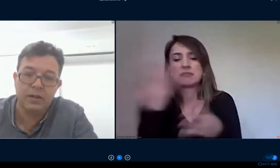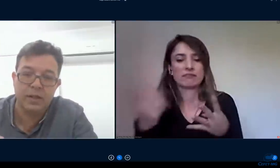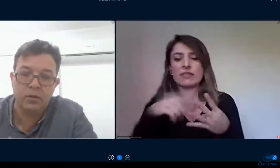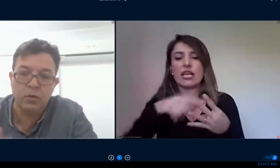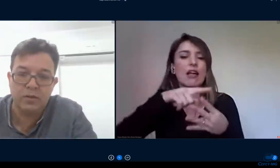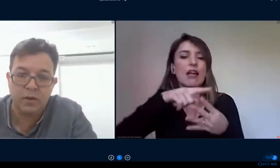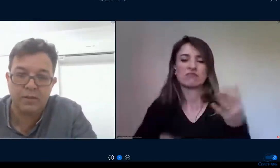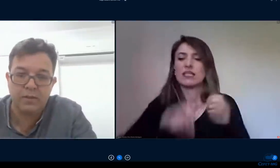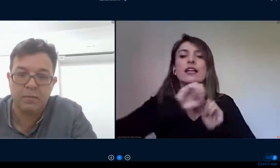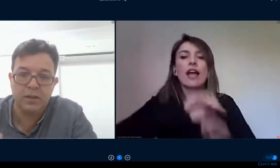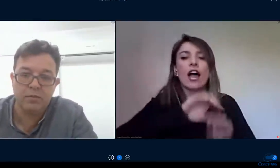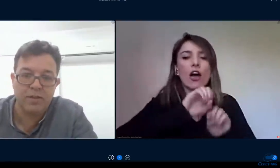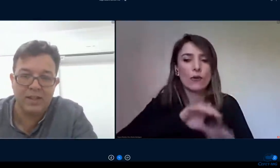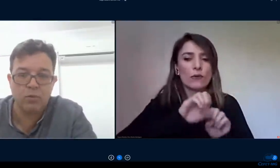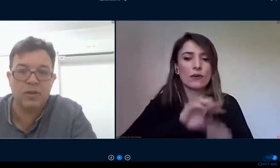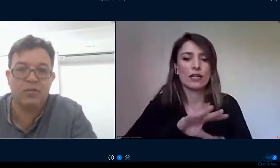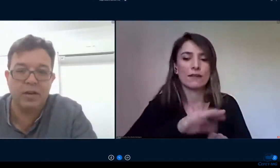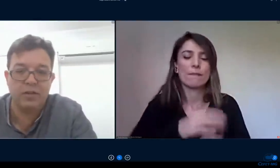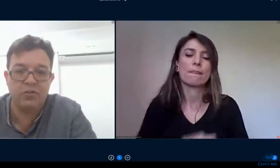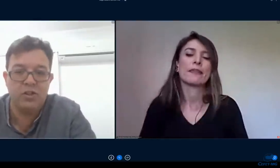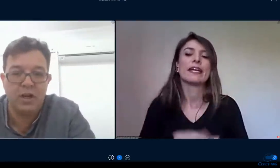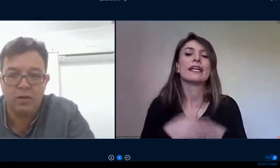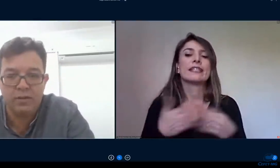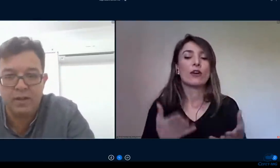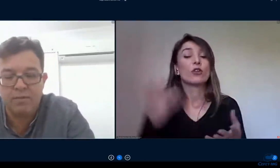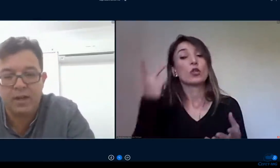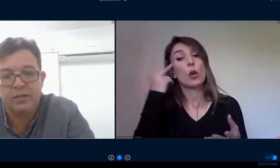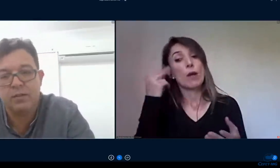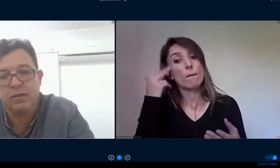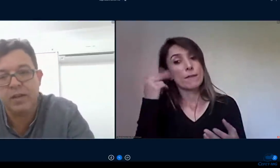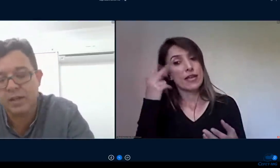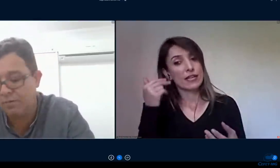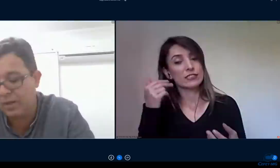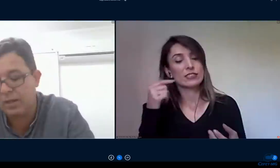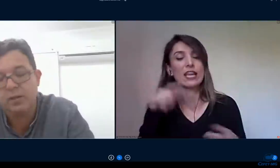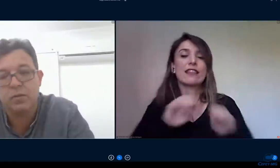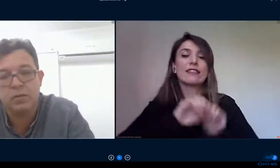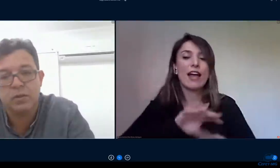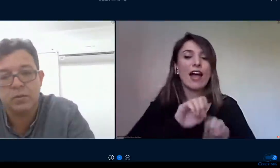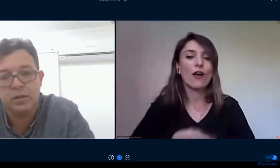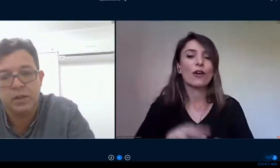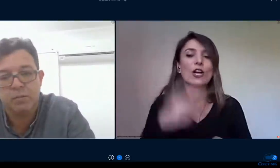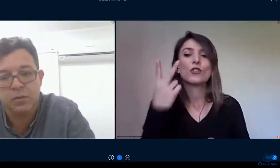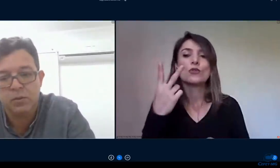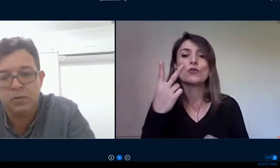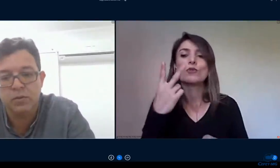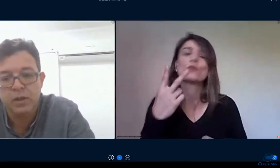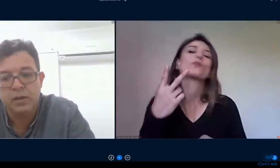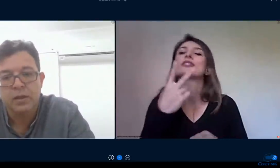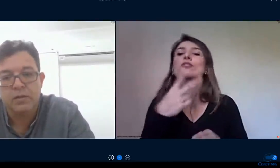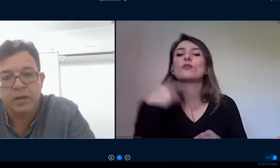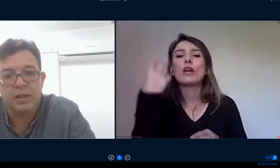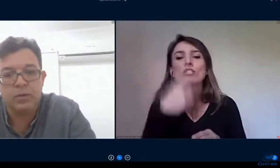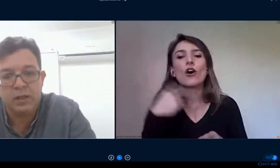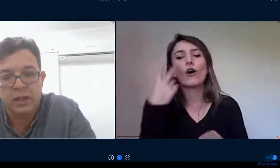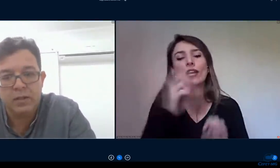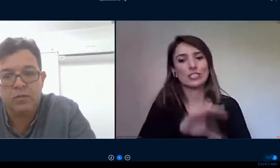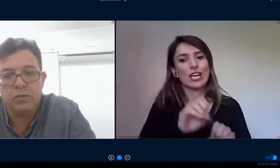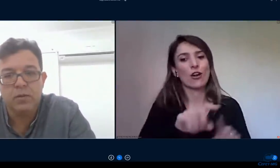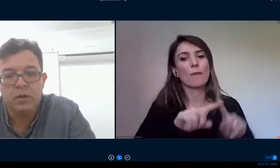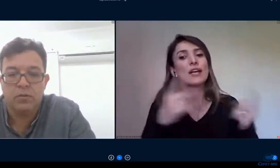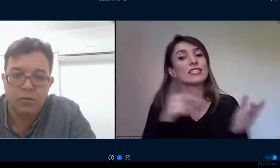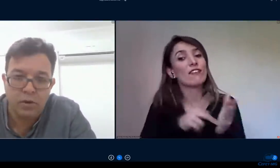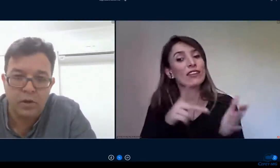dá se ele tem duas horas na semana ele não vai dar duas horas de aulas gravadas ele vai gravar ali seu conteúdo em 30 minutos vai dar um